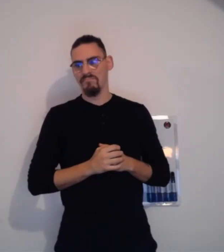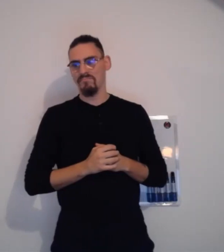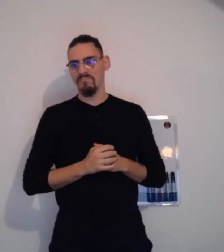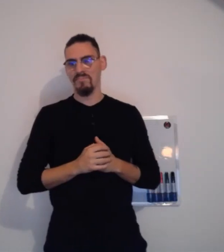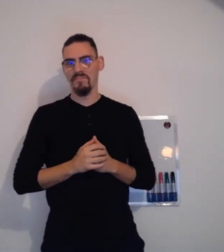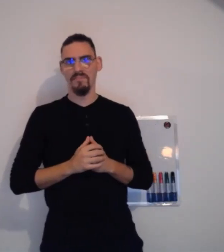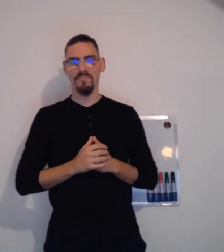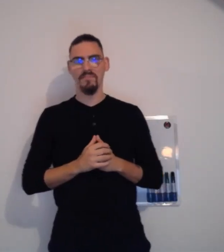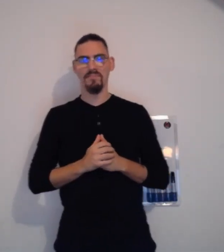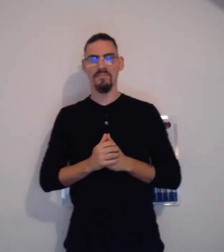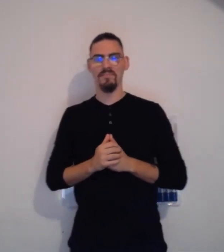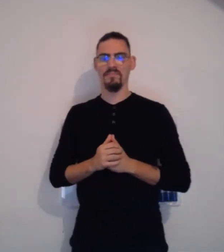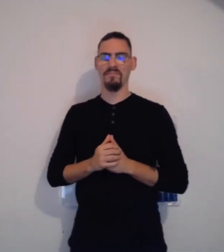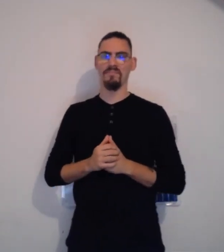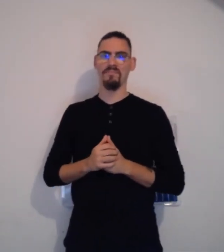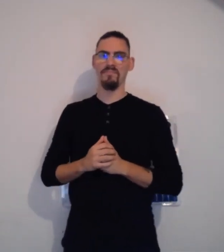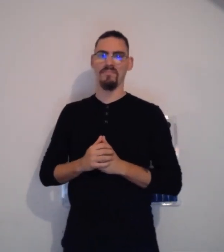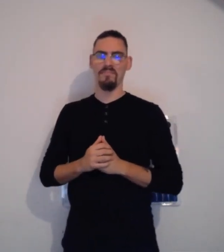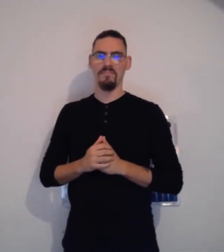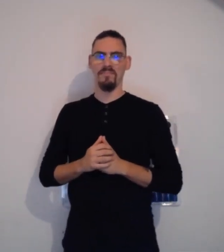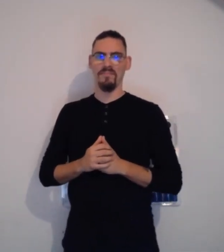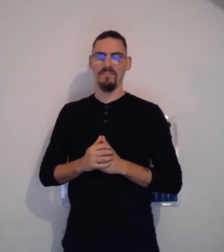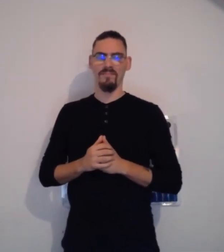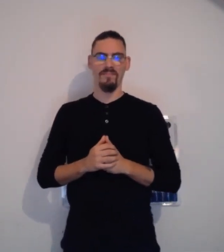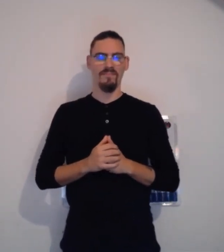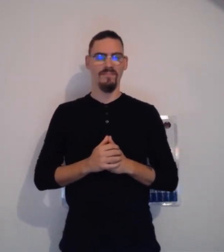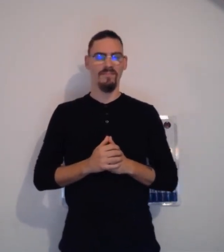Mais alors, à votre avis, à votre avis, comment on fait ?